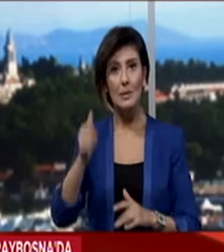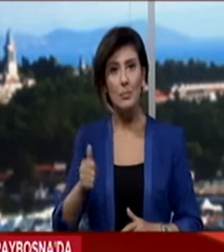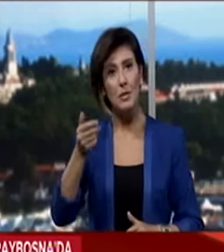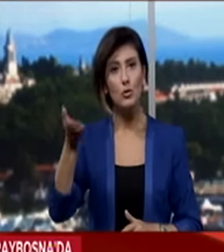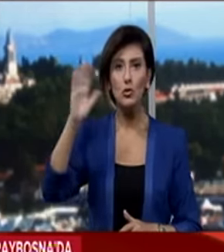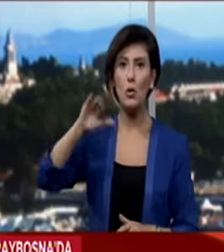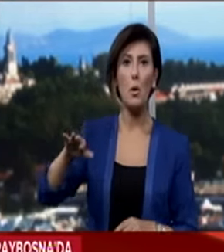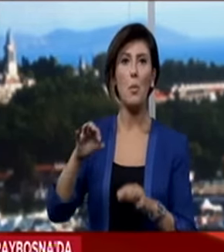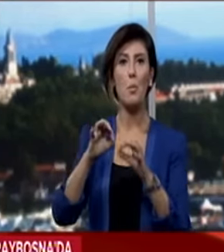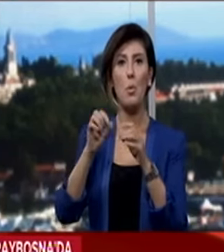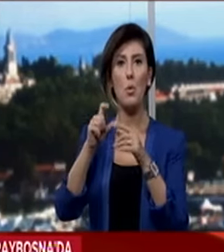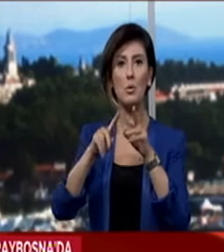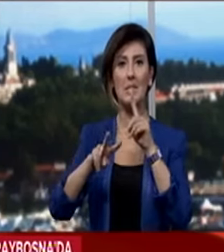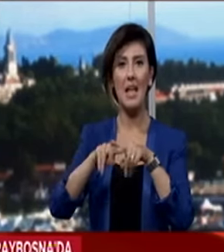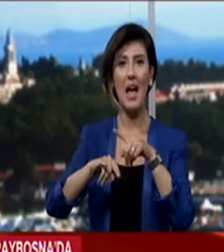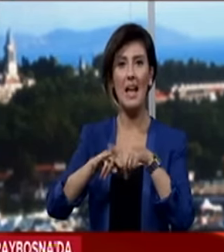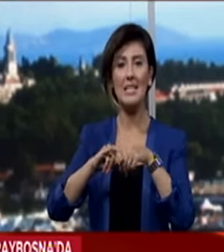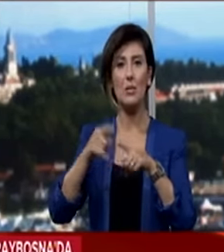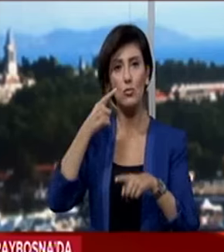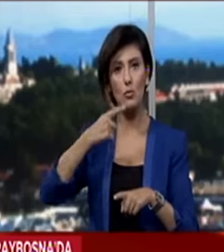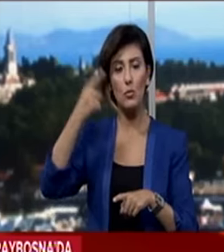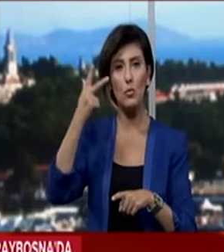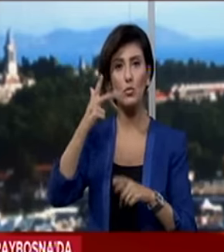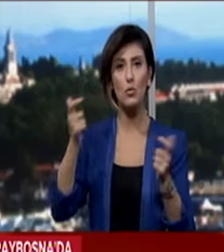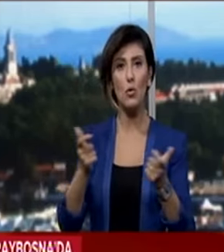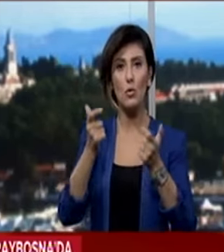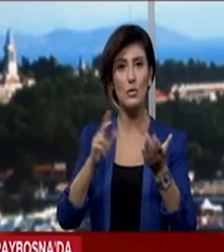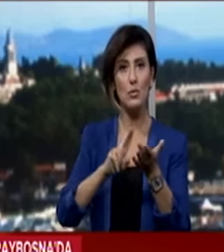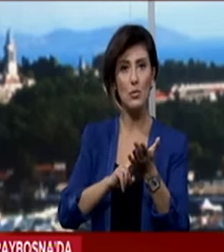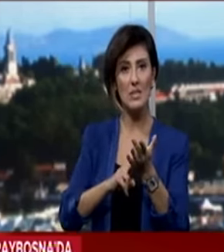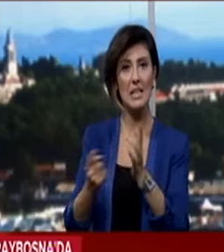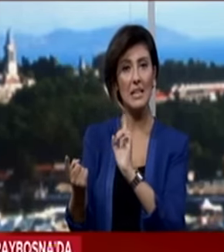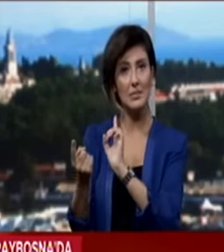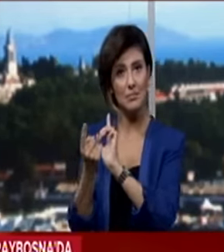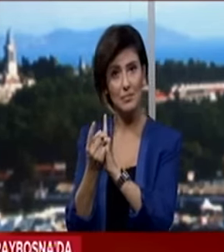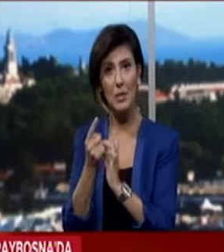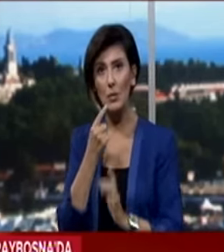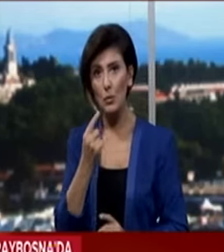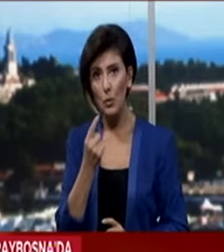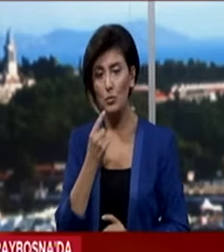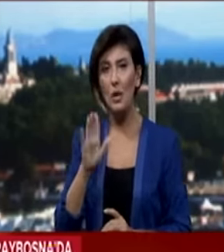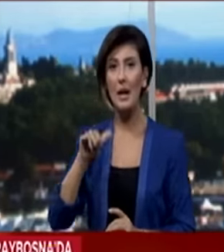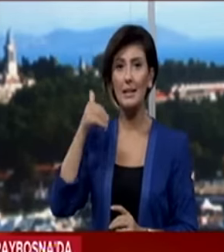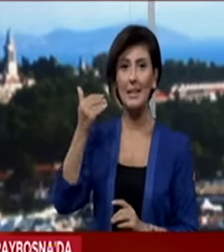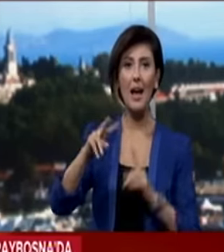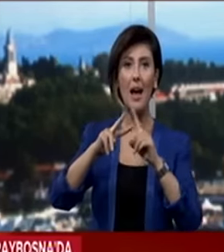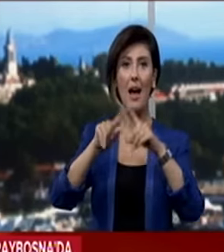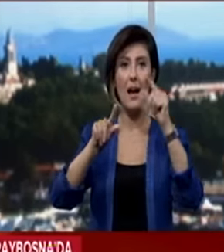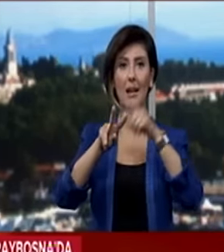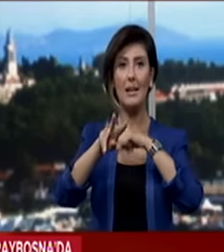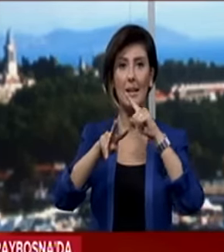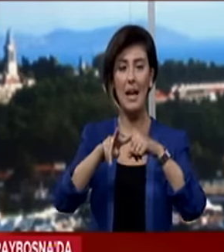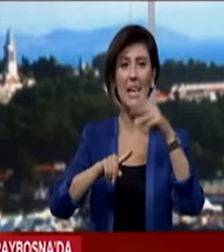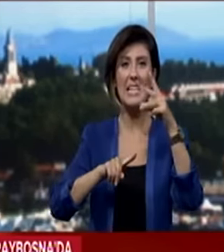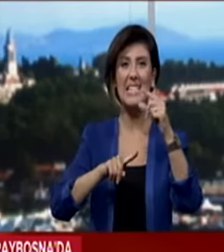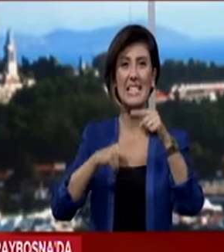Bosna Hersek Cumhurbaşkanlığı Üçlü Konsey Üyesi Bakir İzzet Begoviç ile görüştü ve ardından merhum Ariya İzzet Begoviç'in kabrini